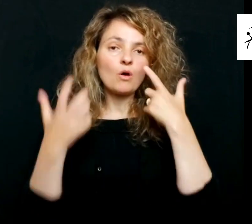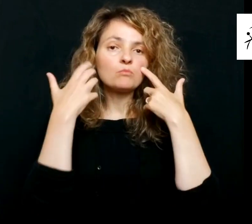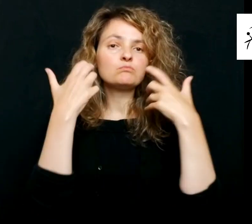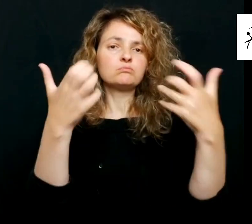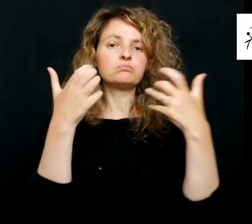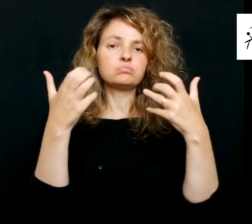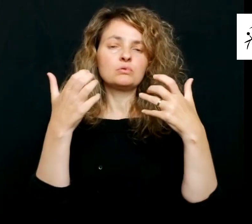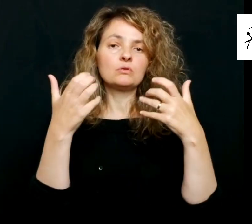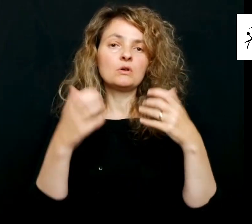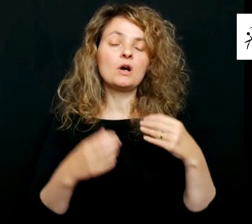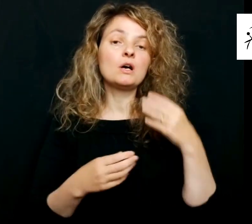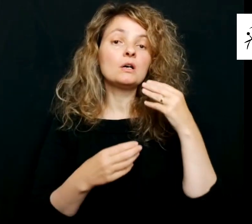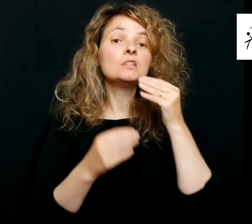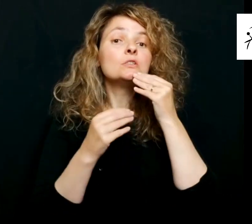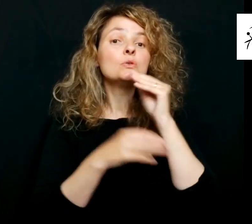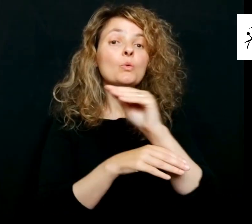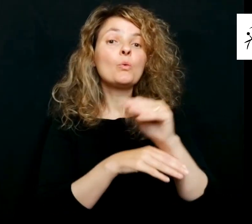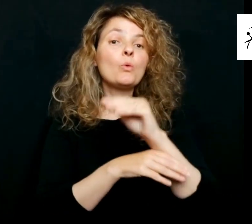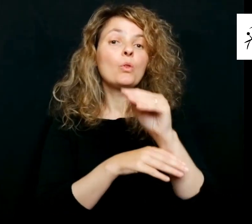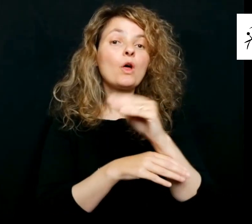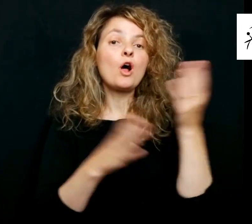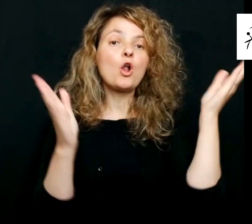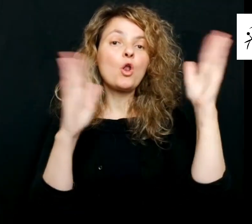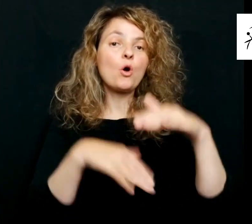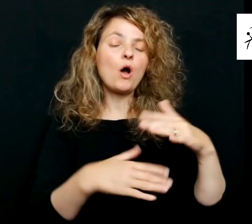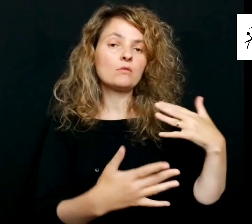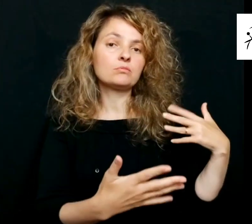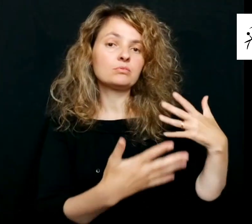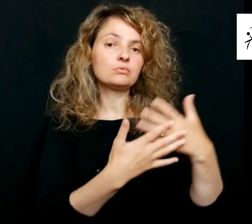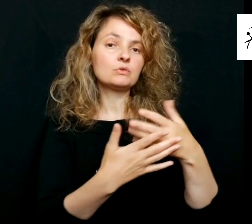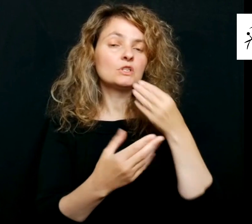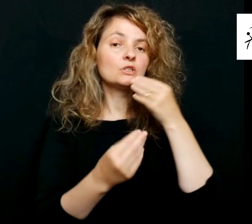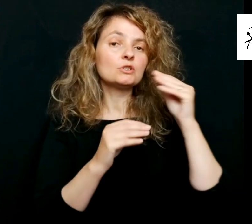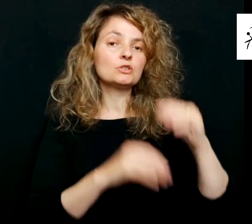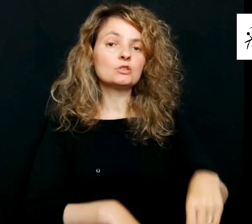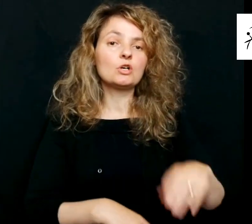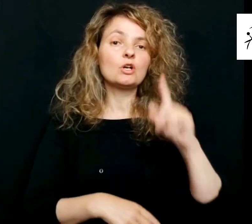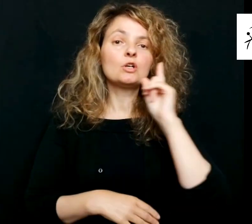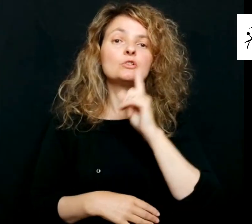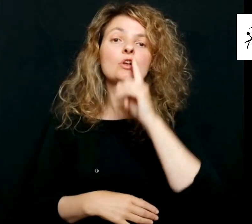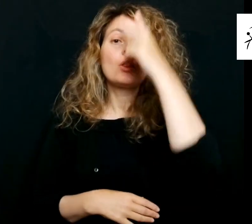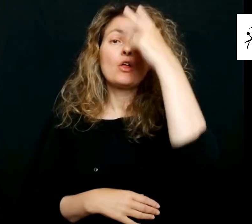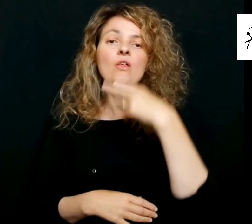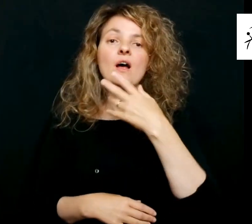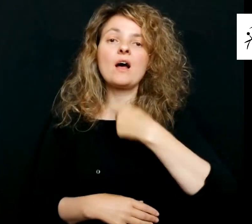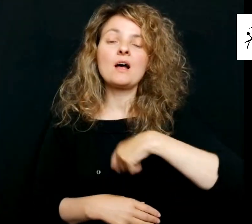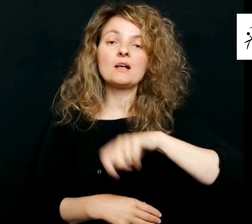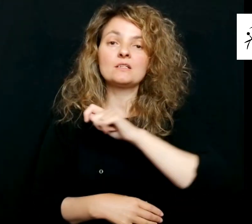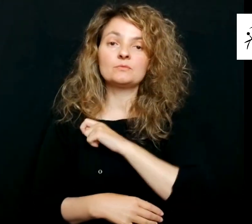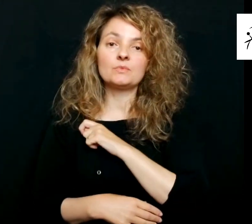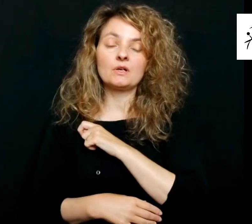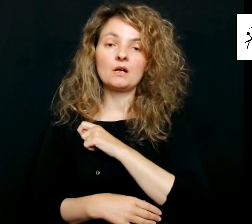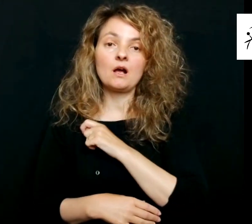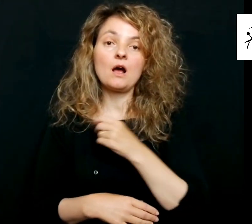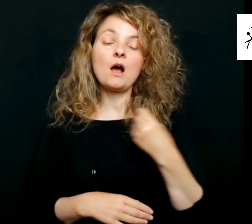además en evidencia el descuido histórico de la sordocieguera en España, toda vez que sigue sin